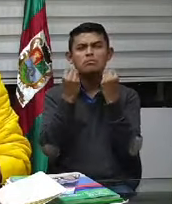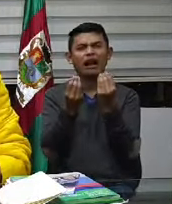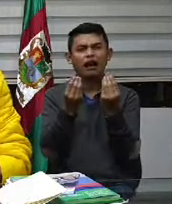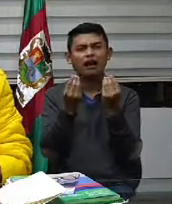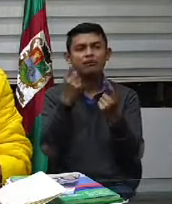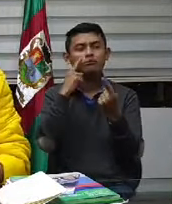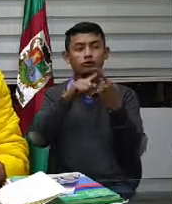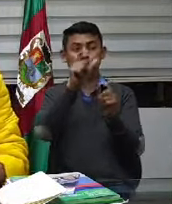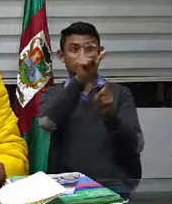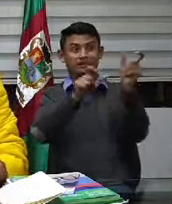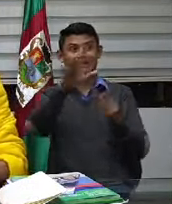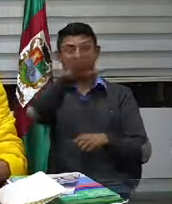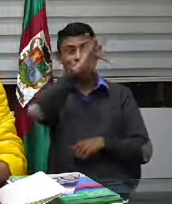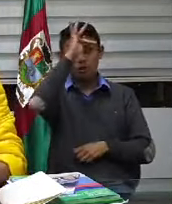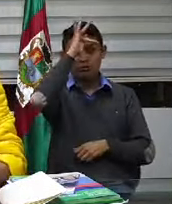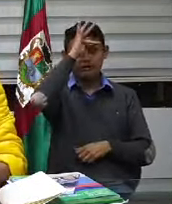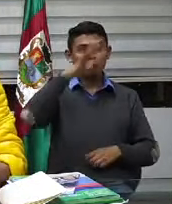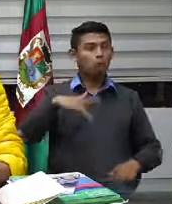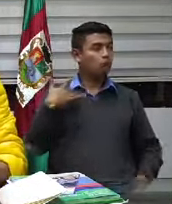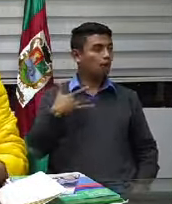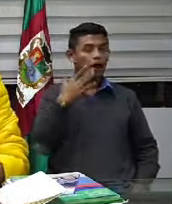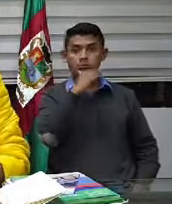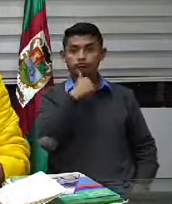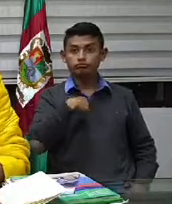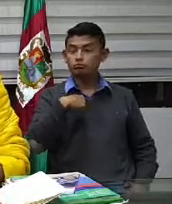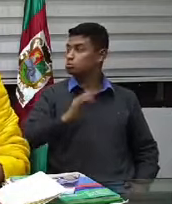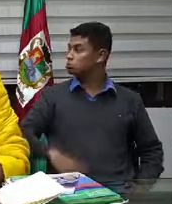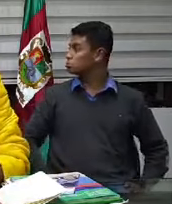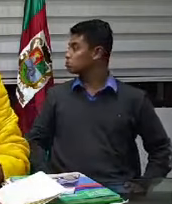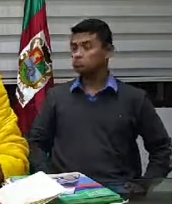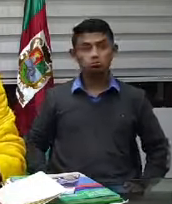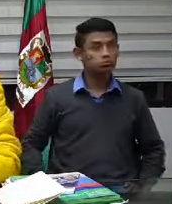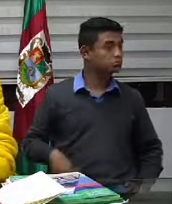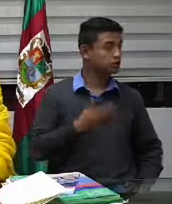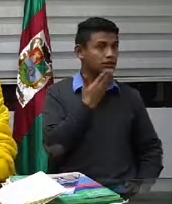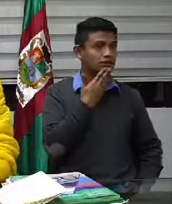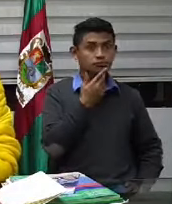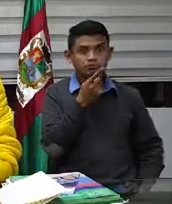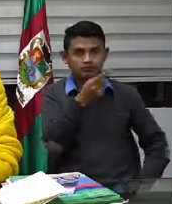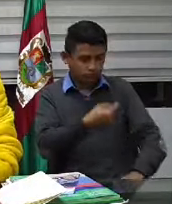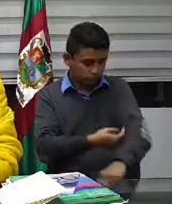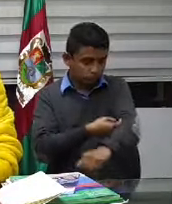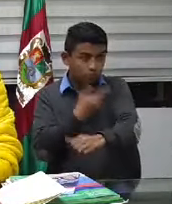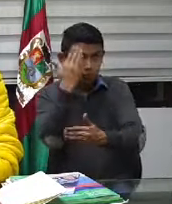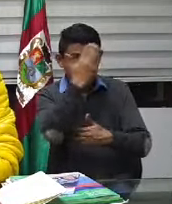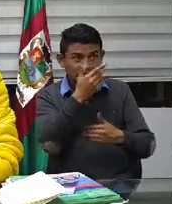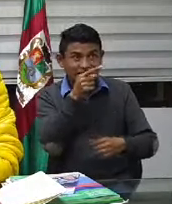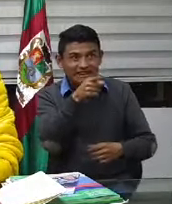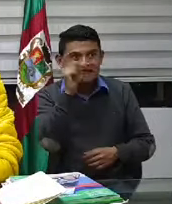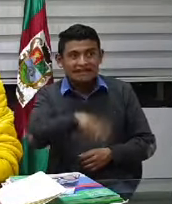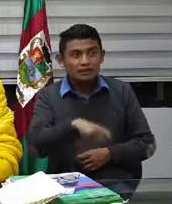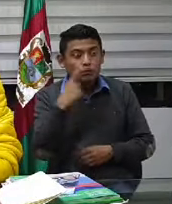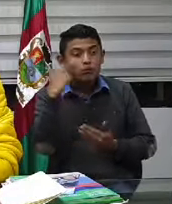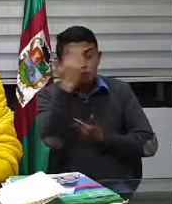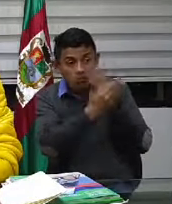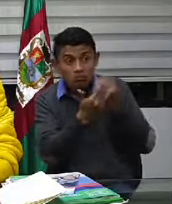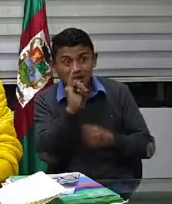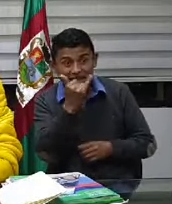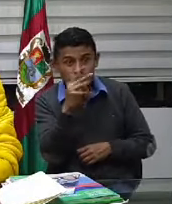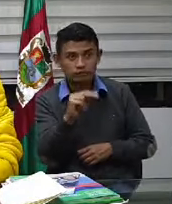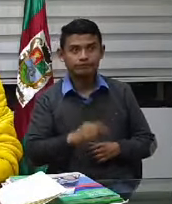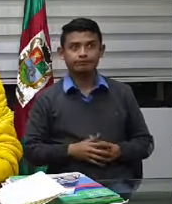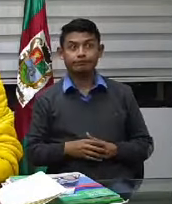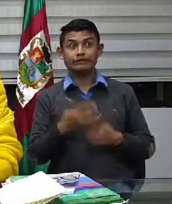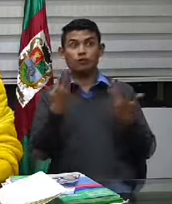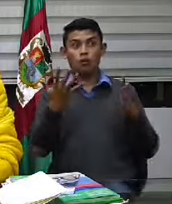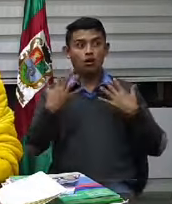porque las pruebas tenemos que ampliarlas no solo a las personas que tienen es que en este momento ya casi que cualquiera de